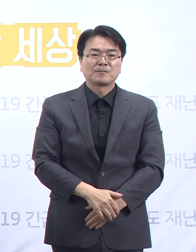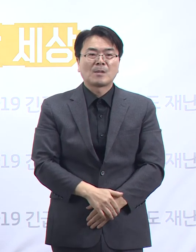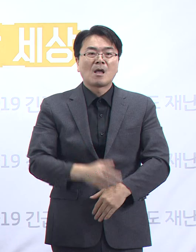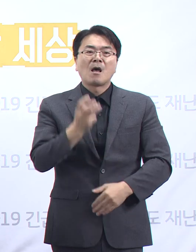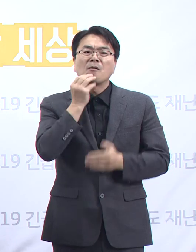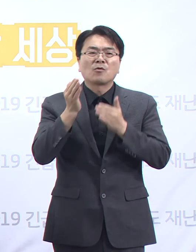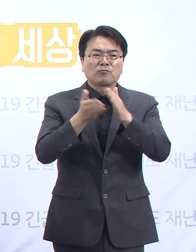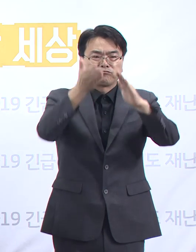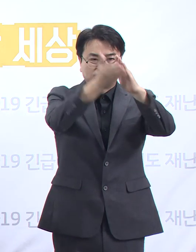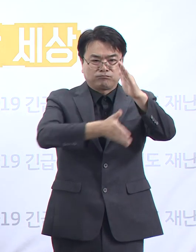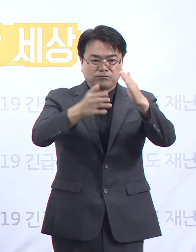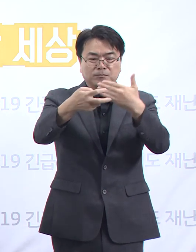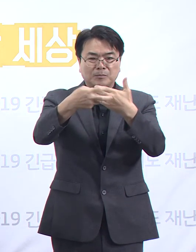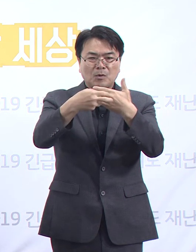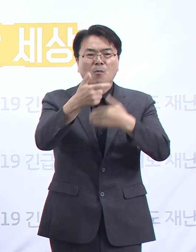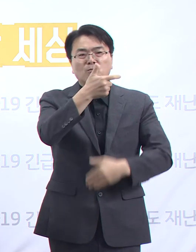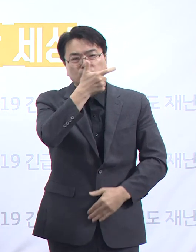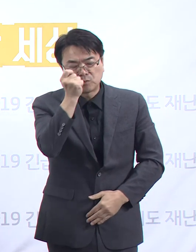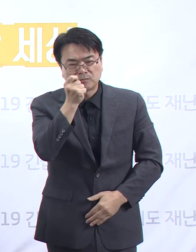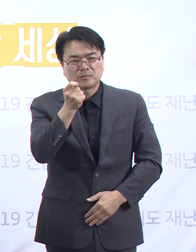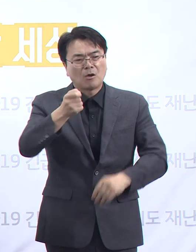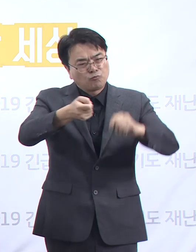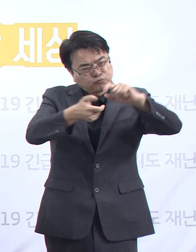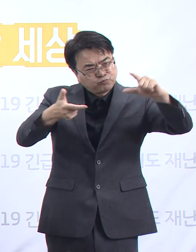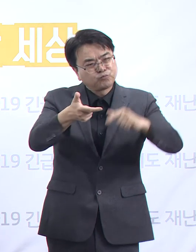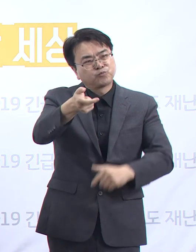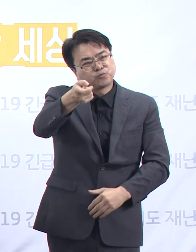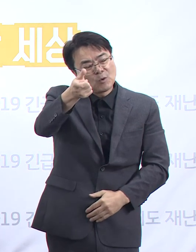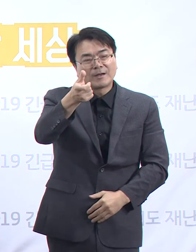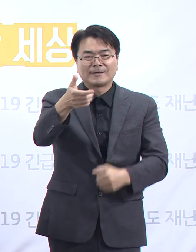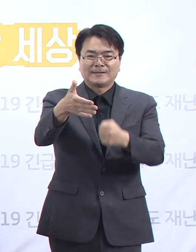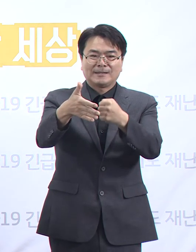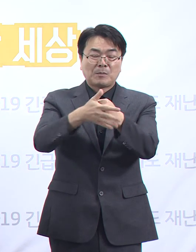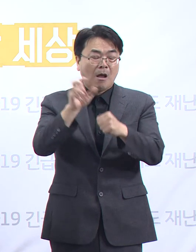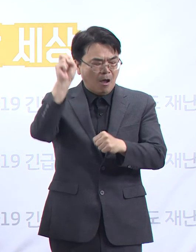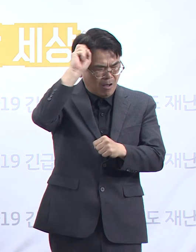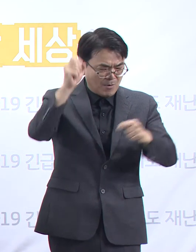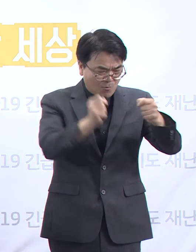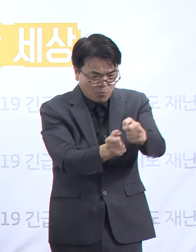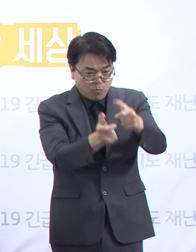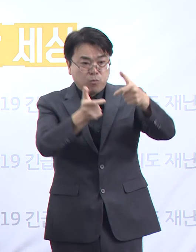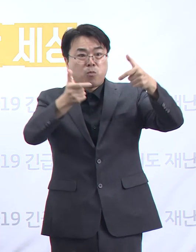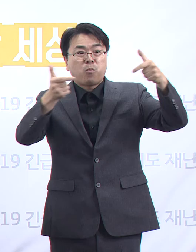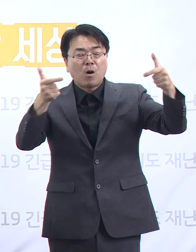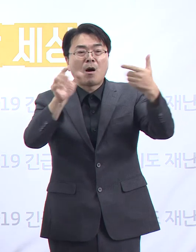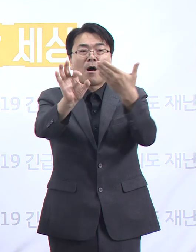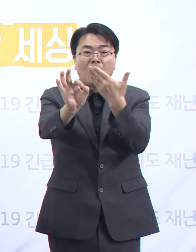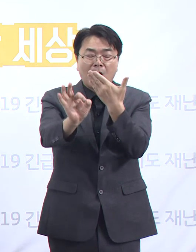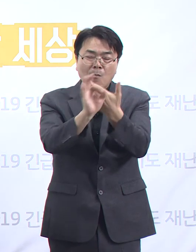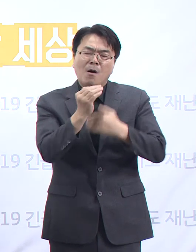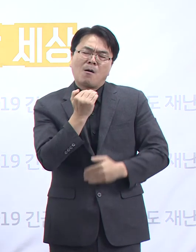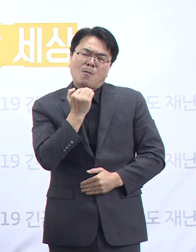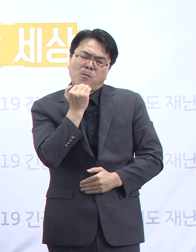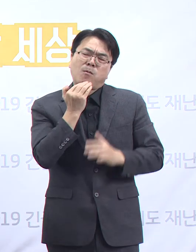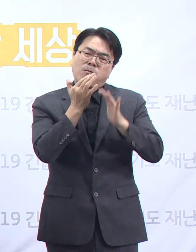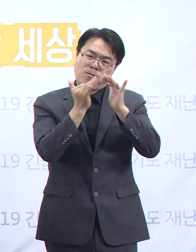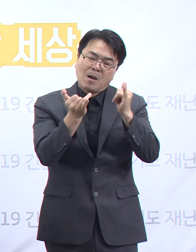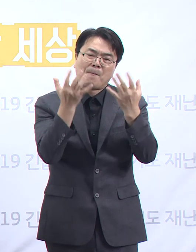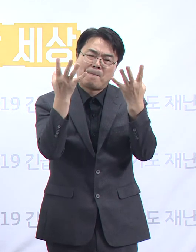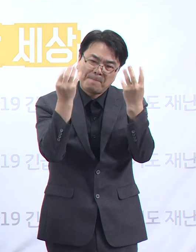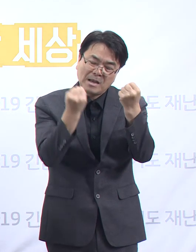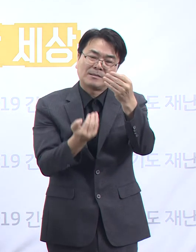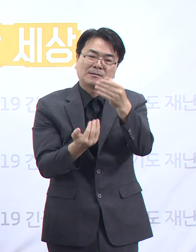적고, 또 공공병원들의 병원 규모가 좀 작습니다. 유행이 갑자기 확산되는 시기에 대기자가 발생하기 쉬운 그런